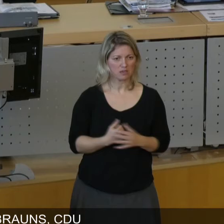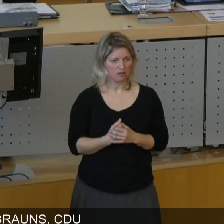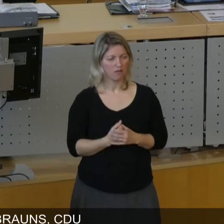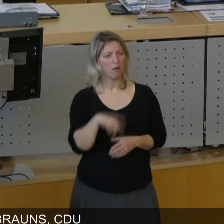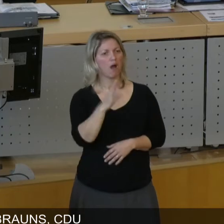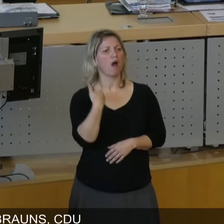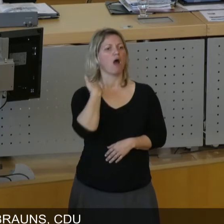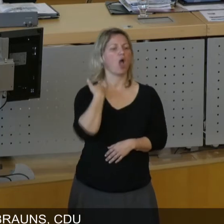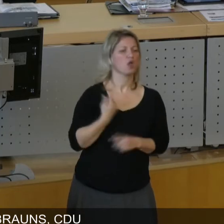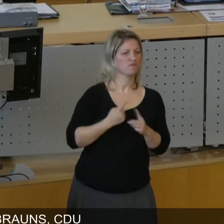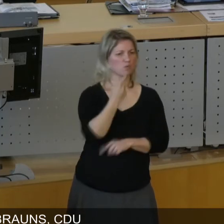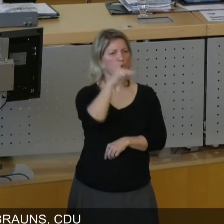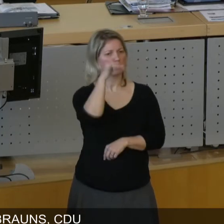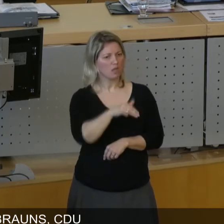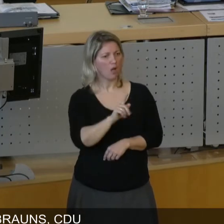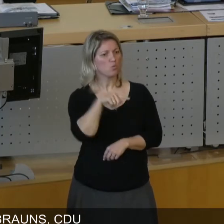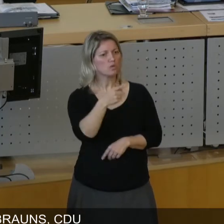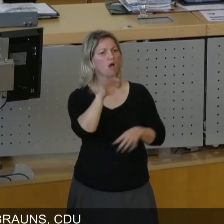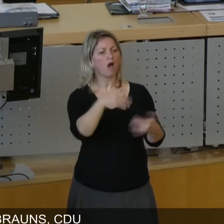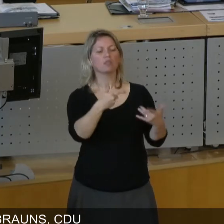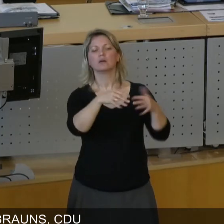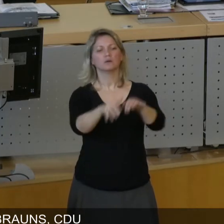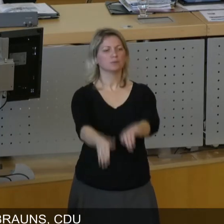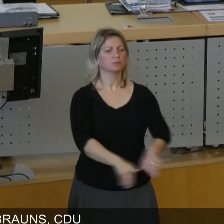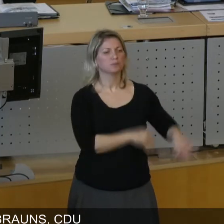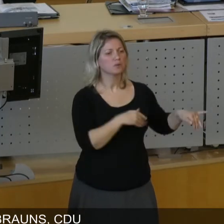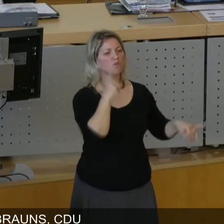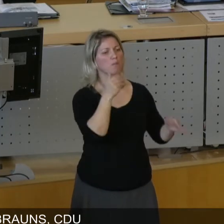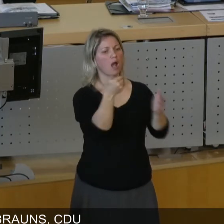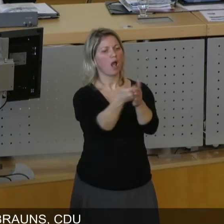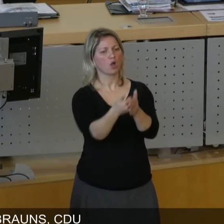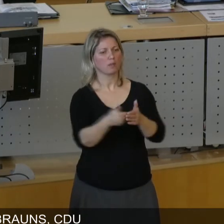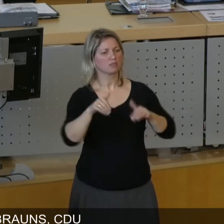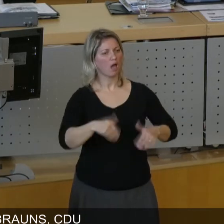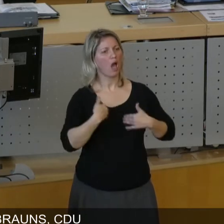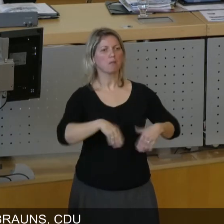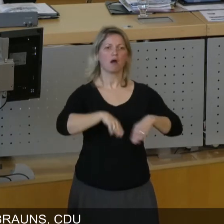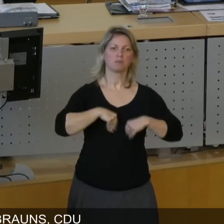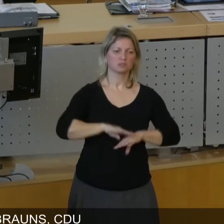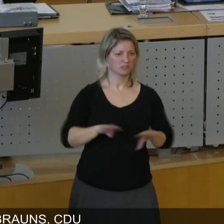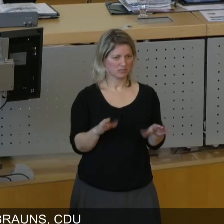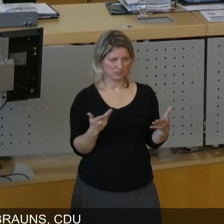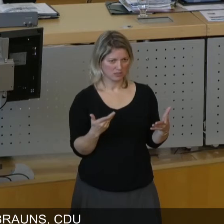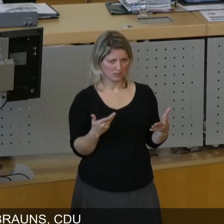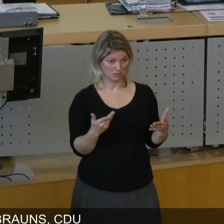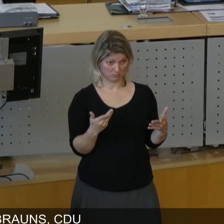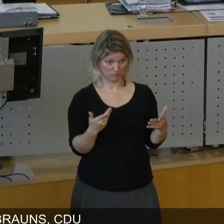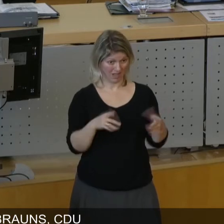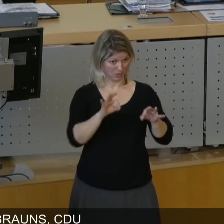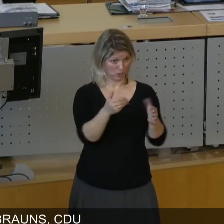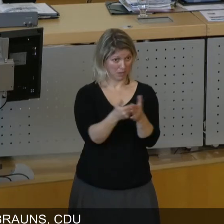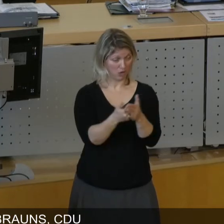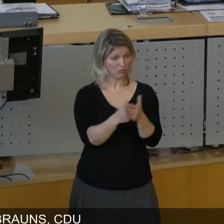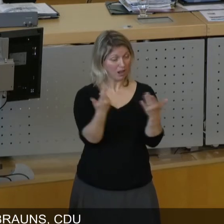hier so einen Aufwand und nachher wird das alles weggewischt mit irgendwelchen Argumenten, die ich nicht akzeptiere. Und da, meine Damen und Herren, ist das beste Beispiel